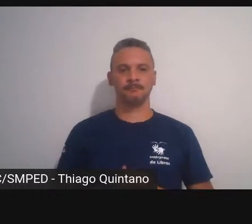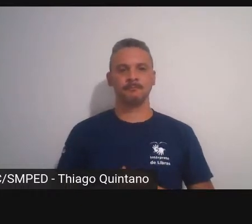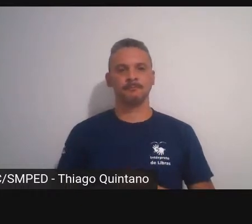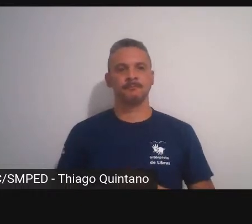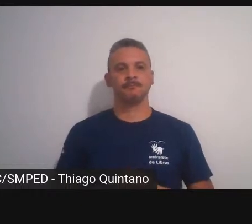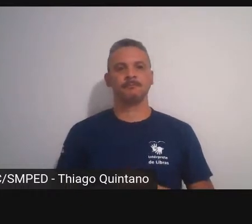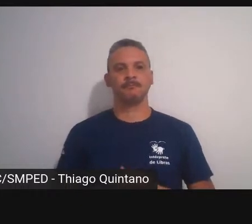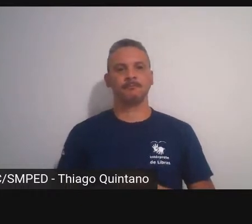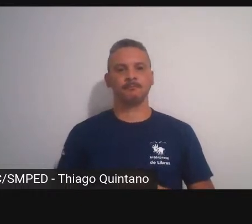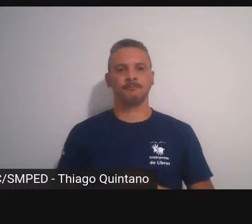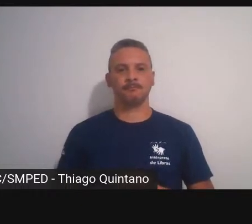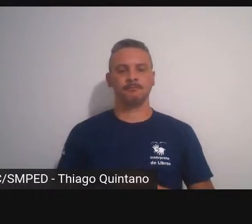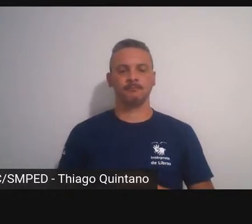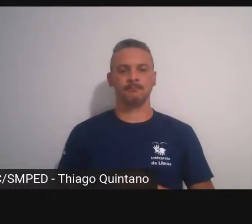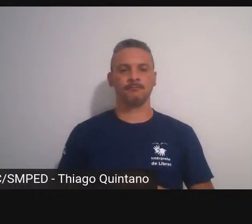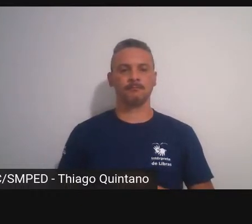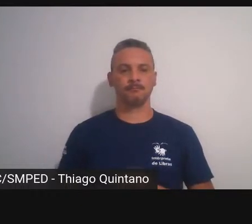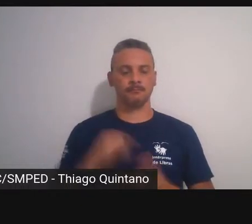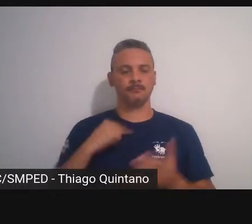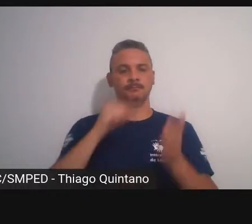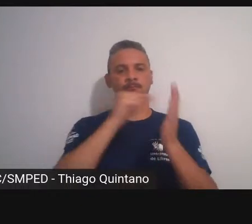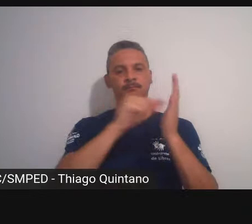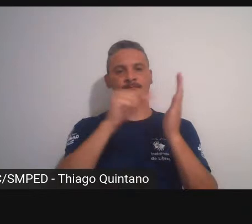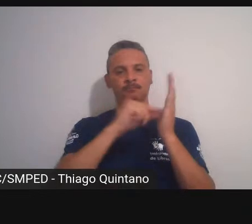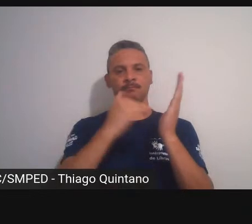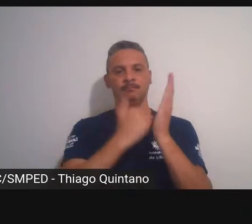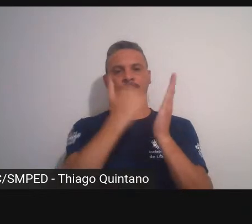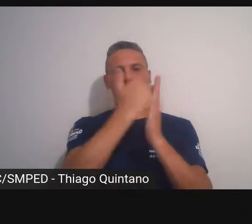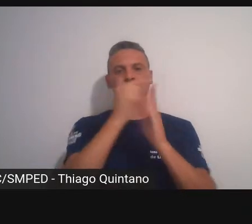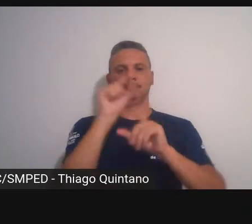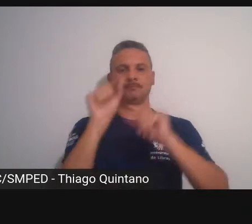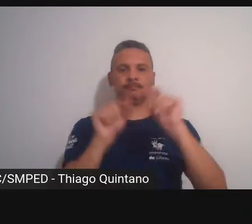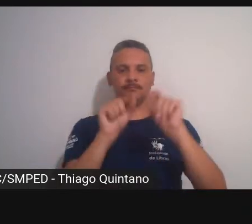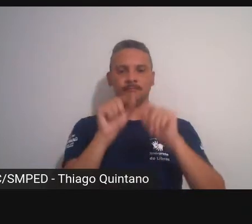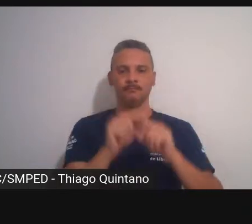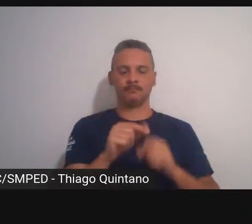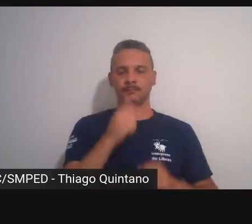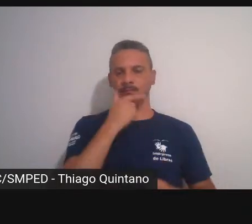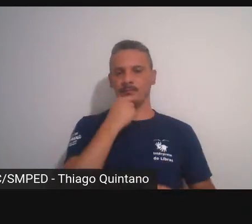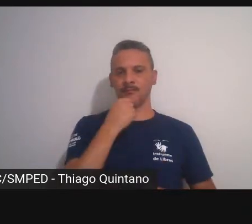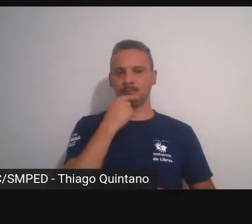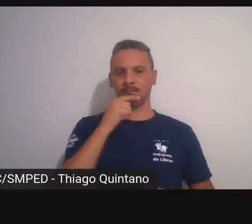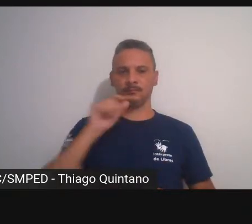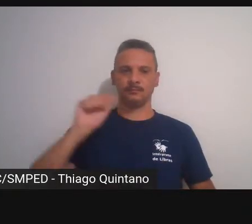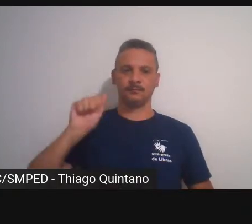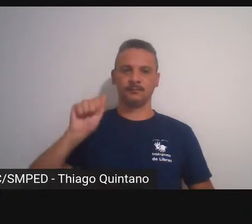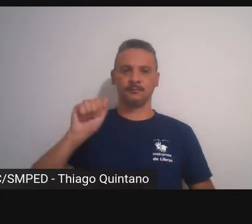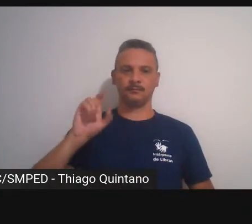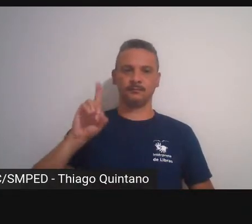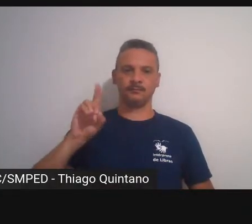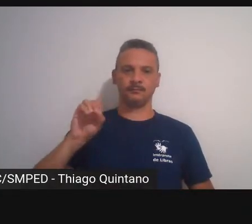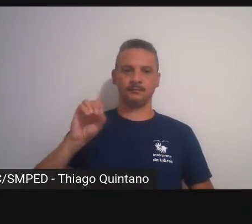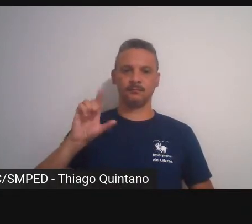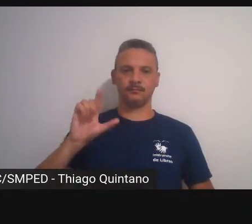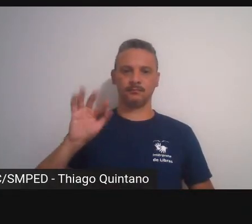eu anotei aqui mais uma coisa do Adolfo a contemplação espiritual